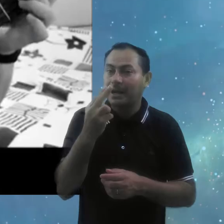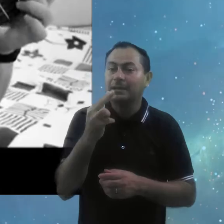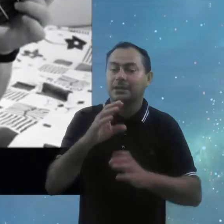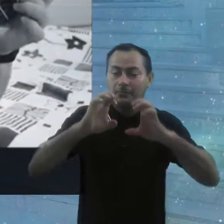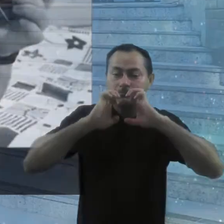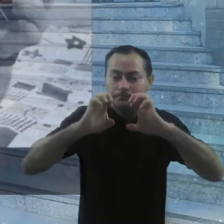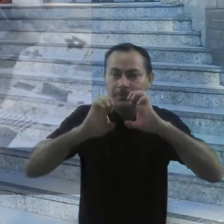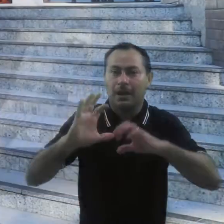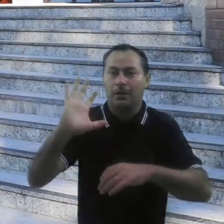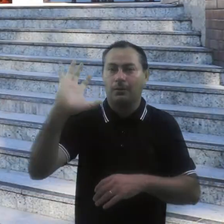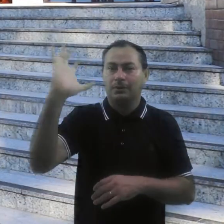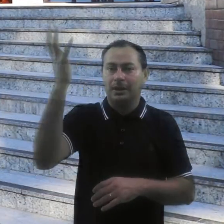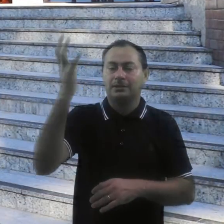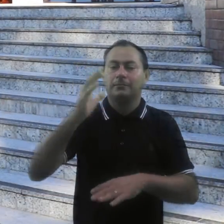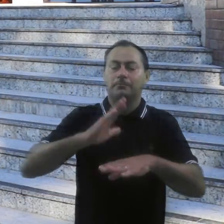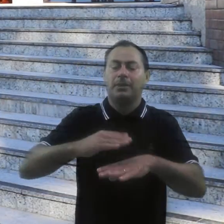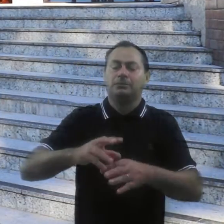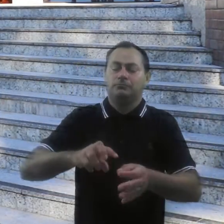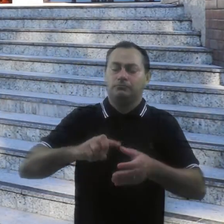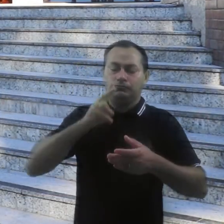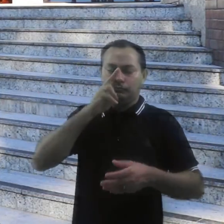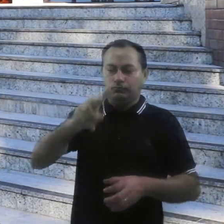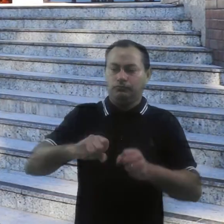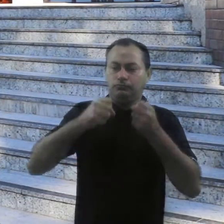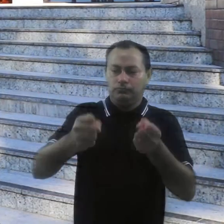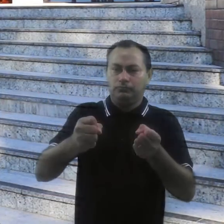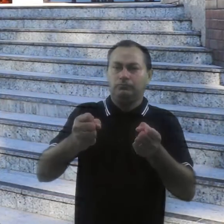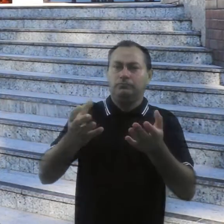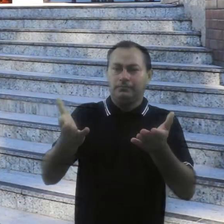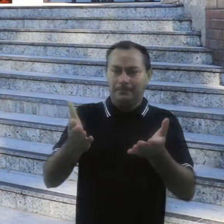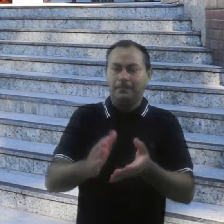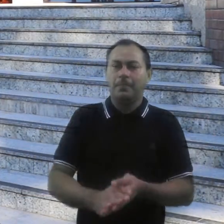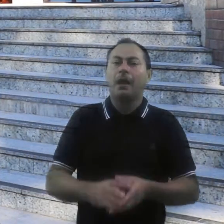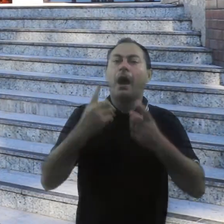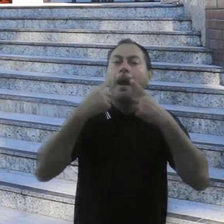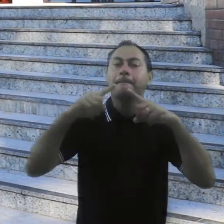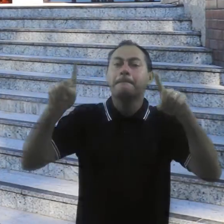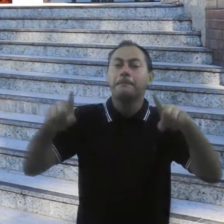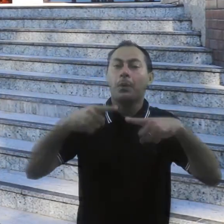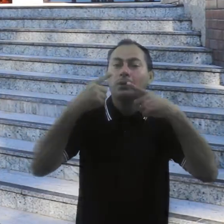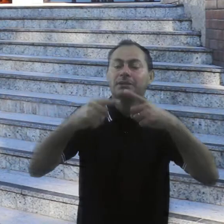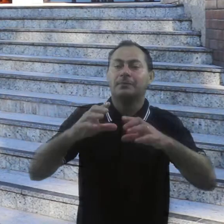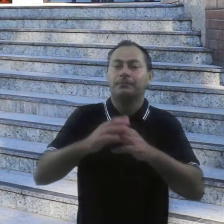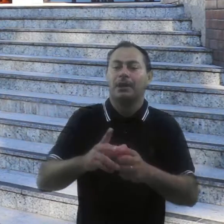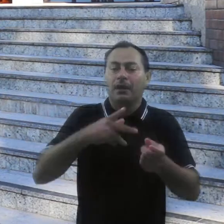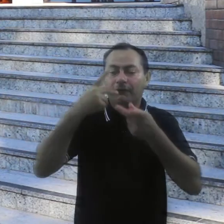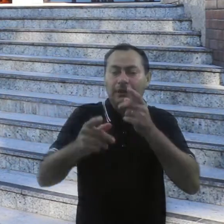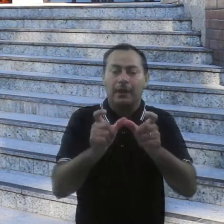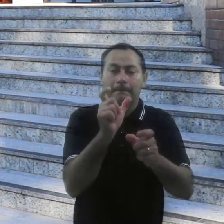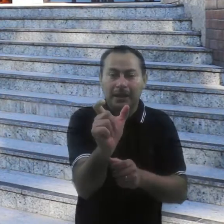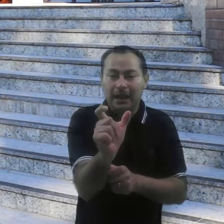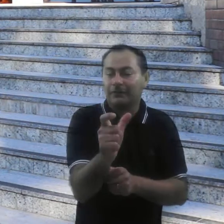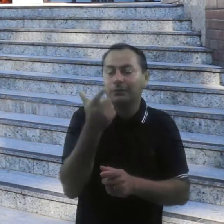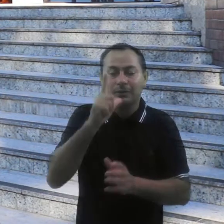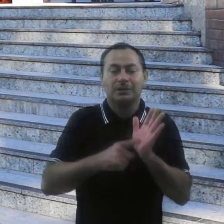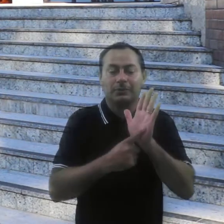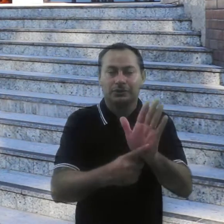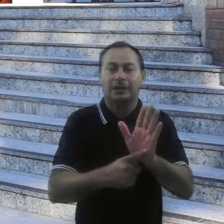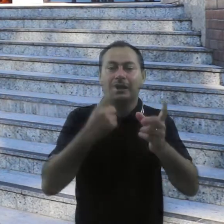com mais vigor, com mais afinco. A música fala que as palavras, às vezes, não conseguem expressar. Então, evangelizando